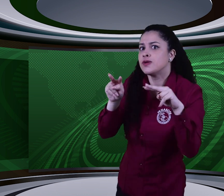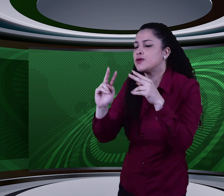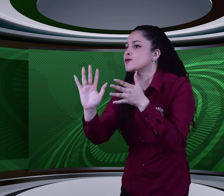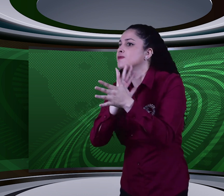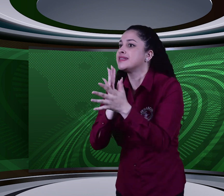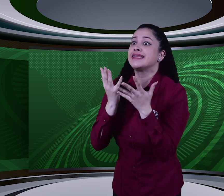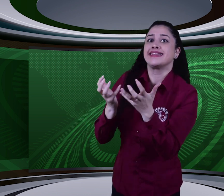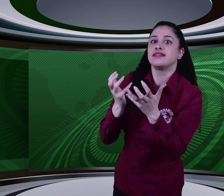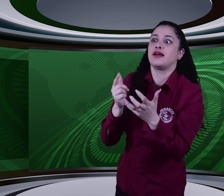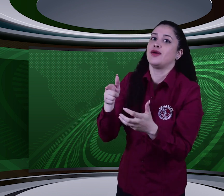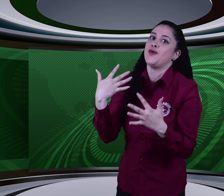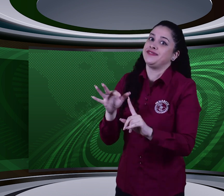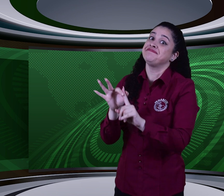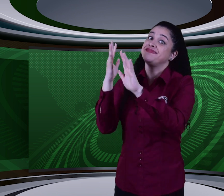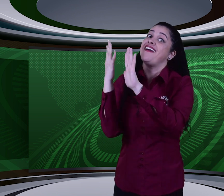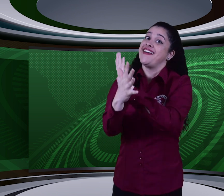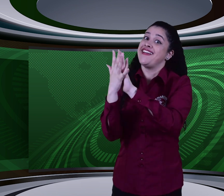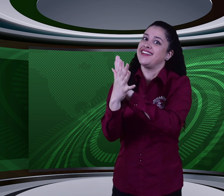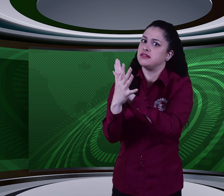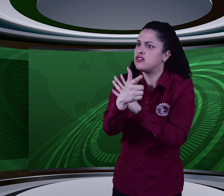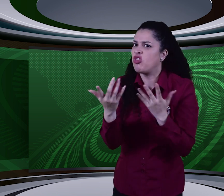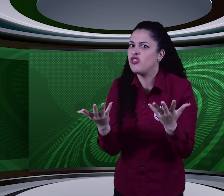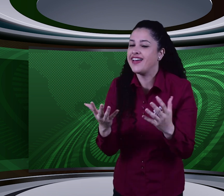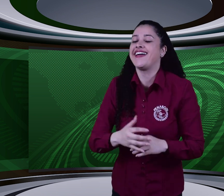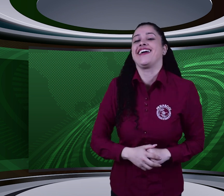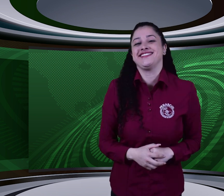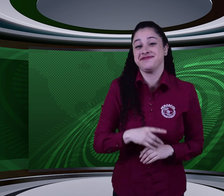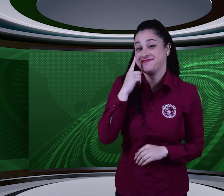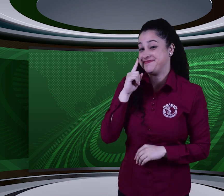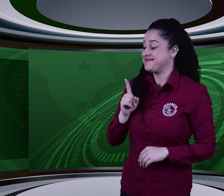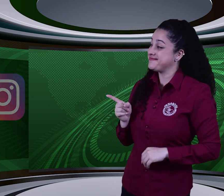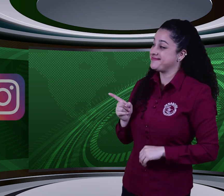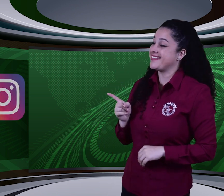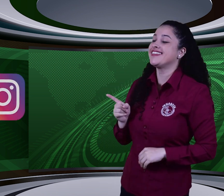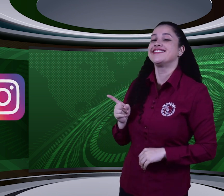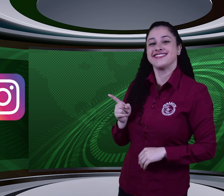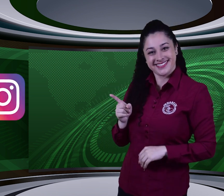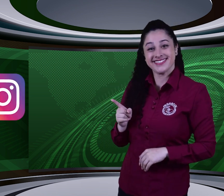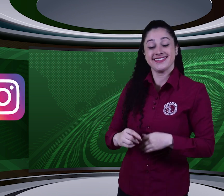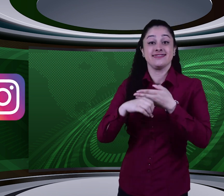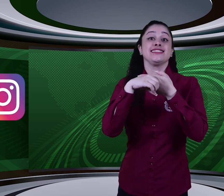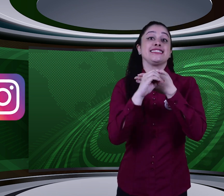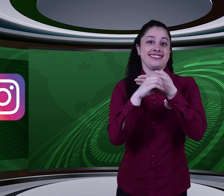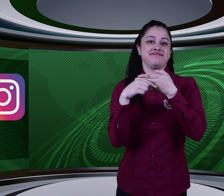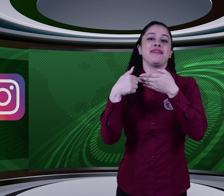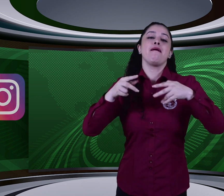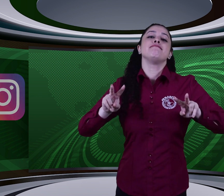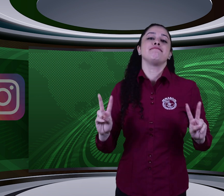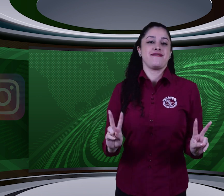consiste su participación? Tendremos cubrimiento especial desde Corea, desde el link Instagram, por medio de lives,